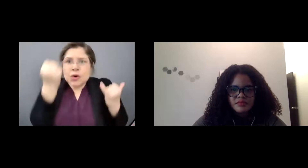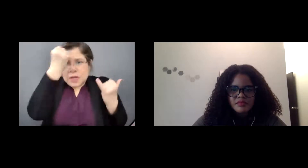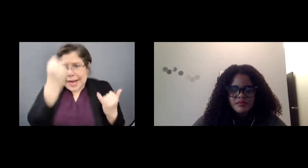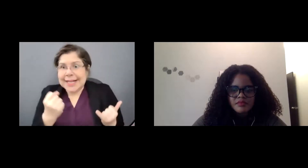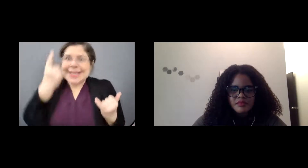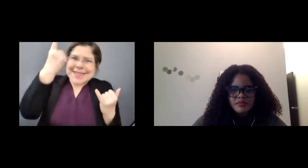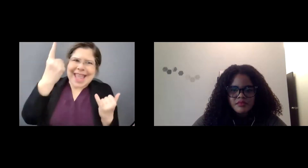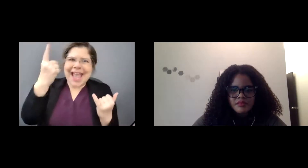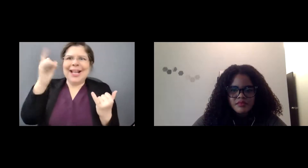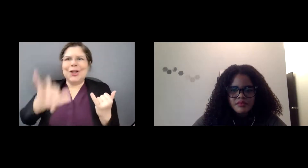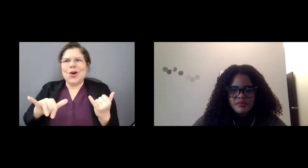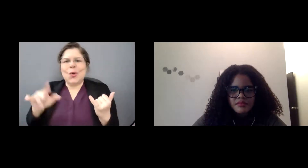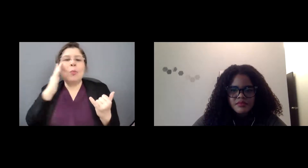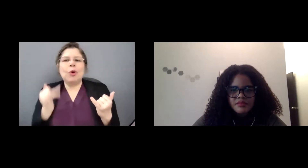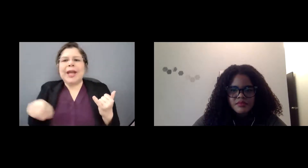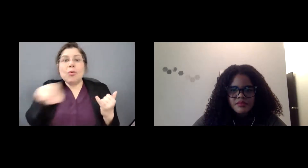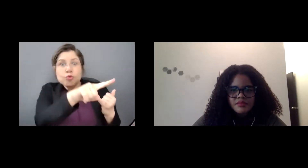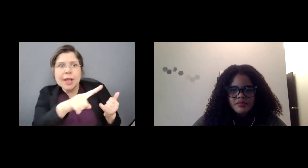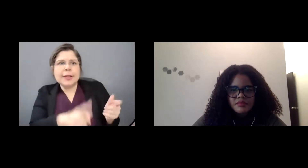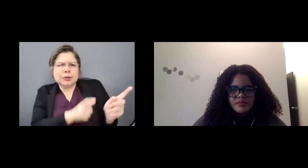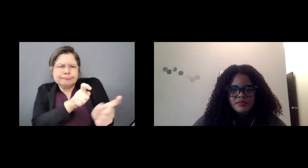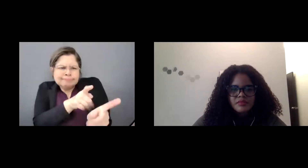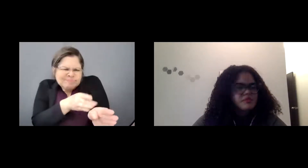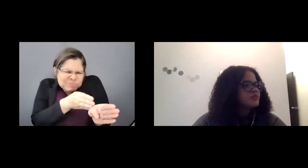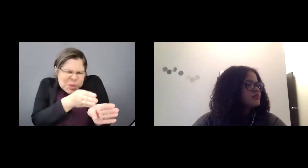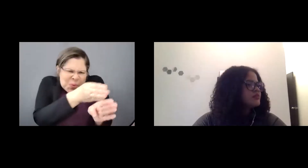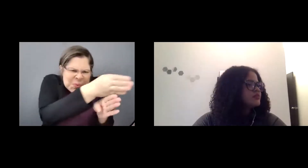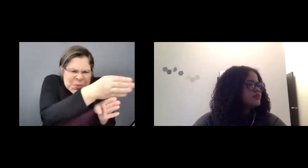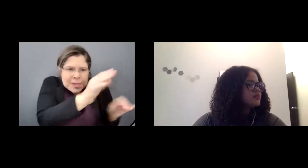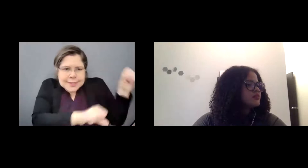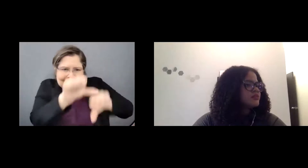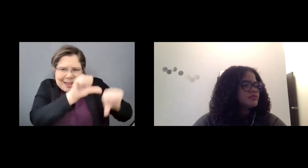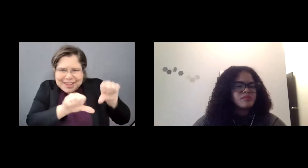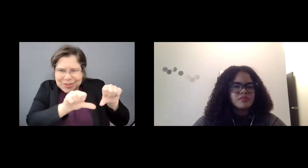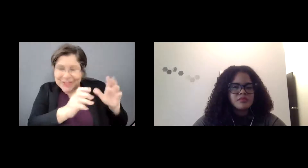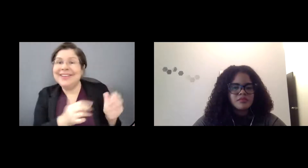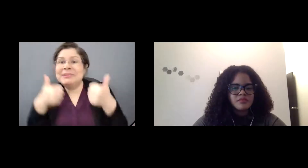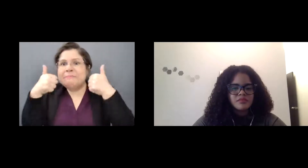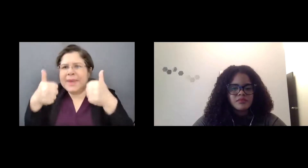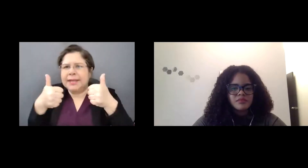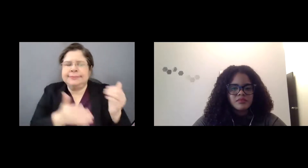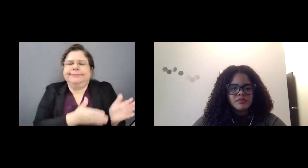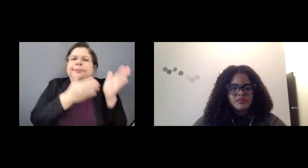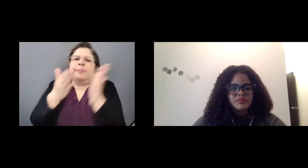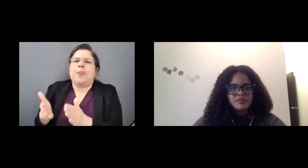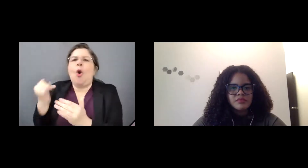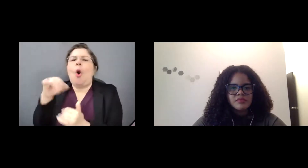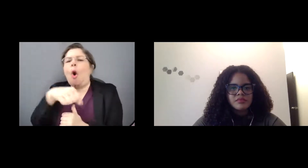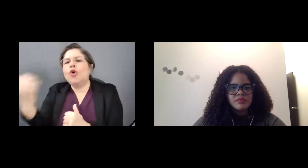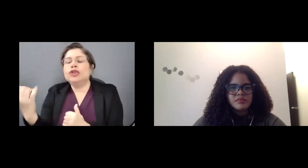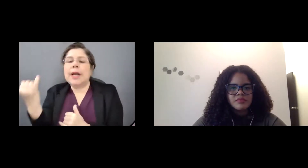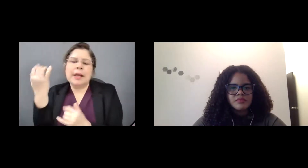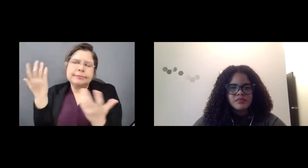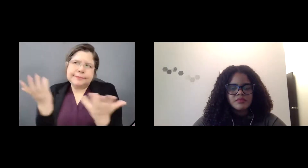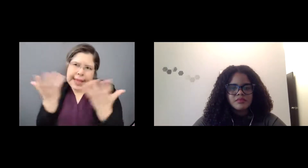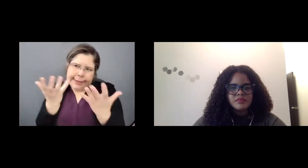rutina, pues nosotros los adultos, porque yo me he percatado que los niños obedecen